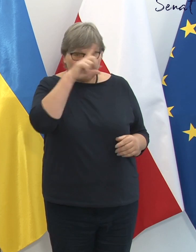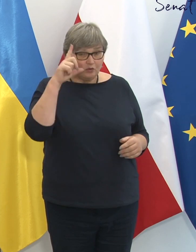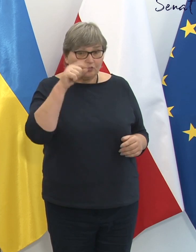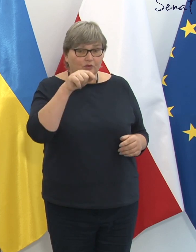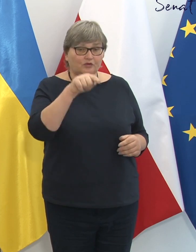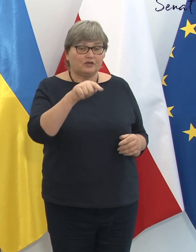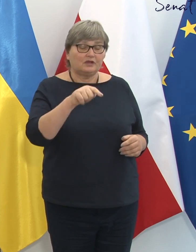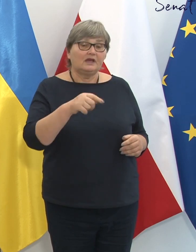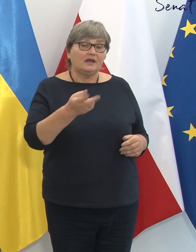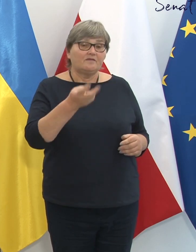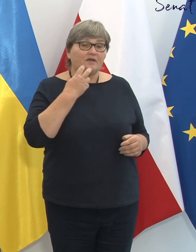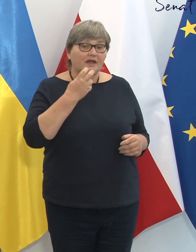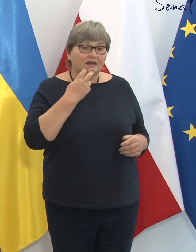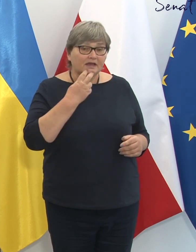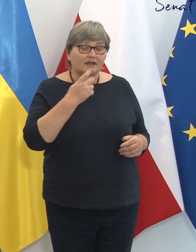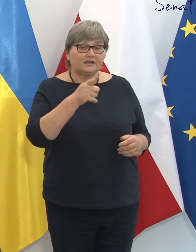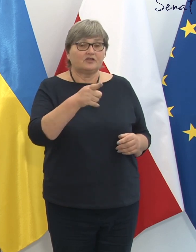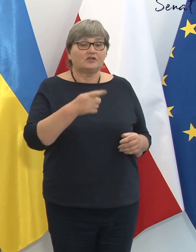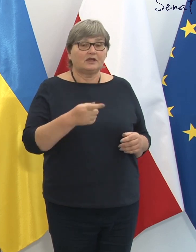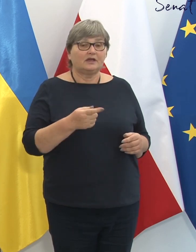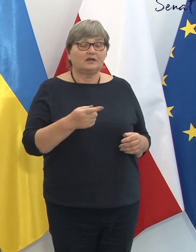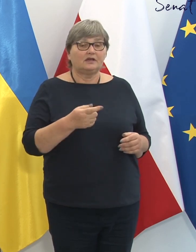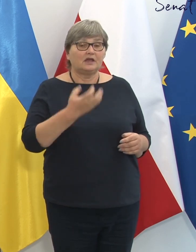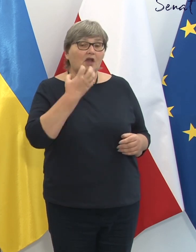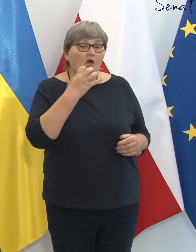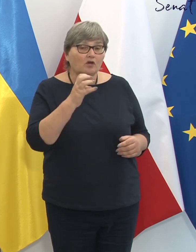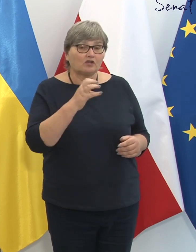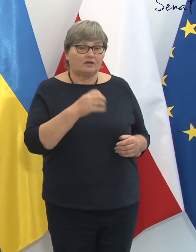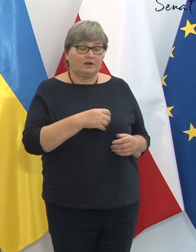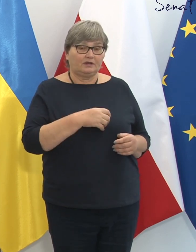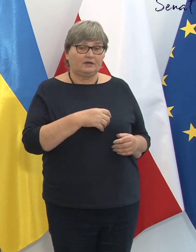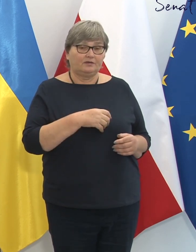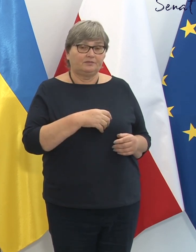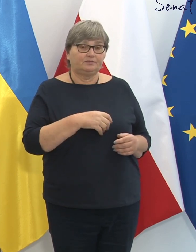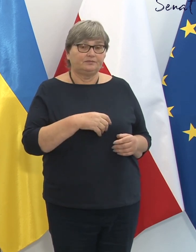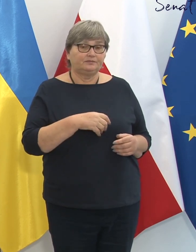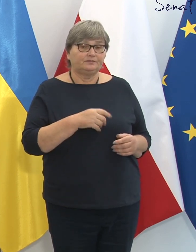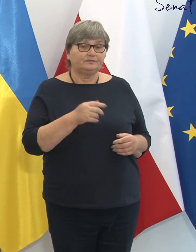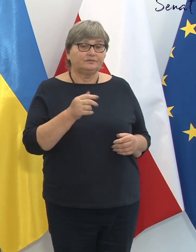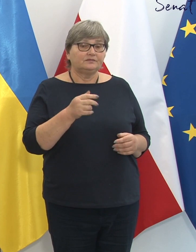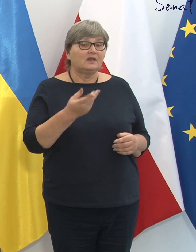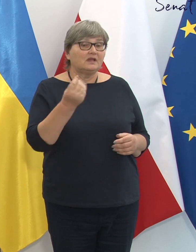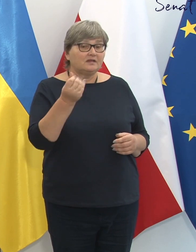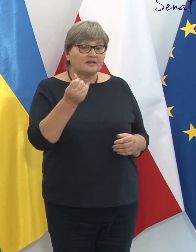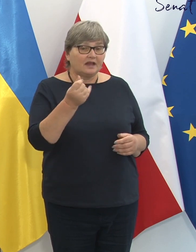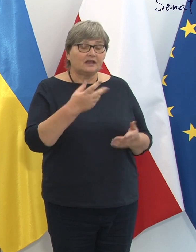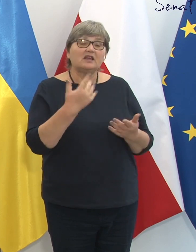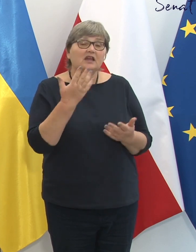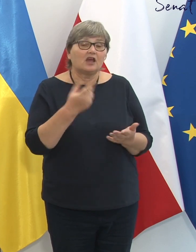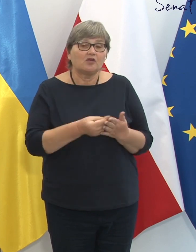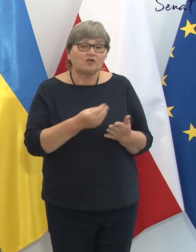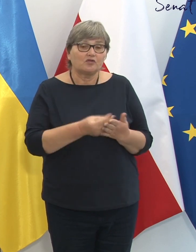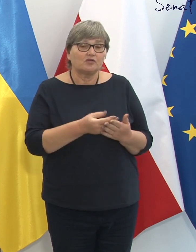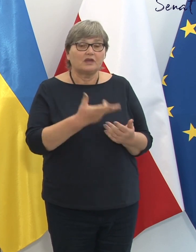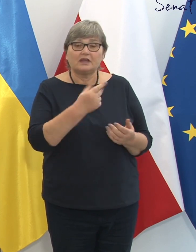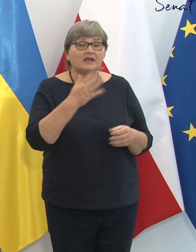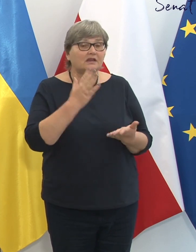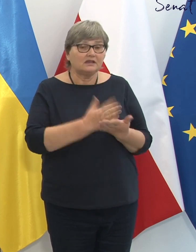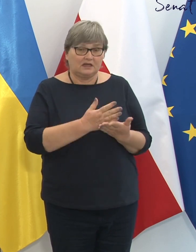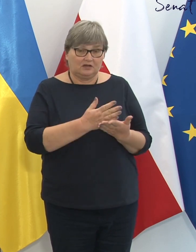i niedoli dotyczących cen nie tylko paliw.